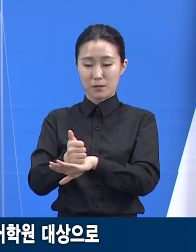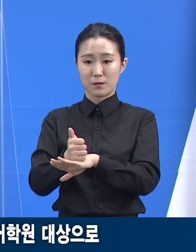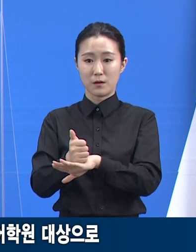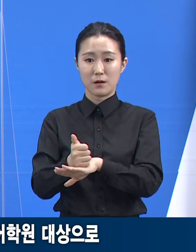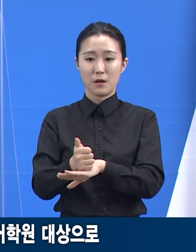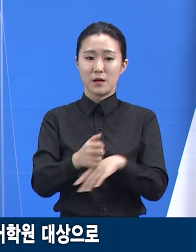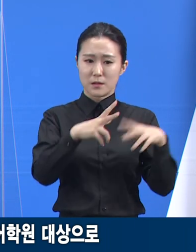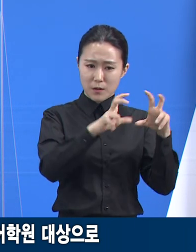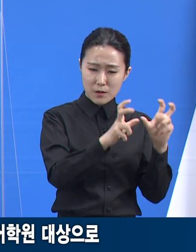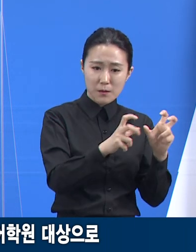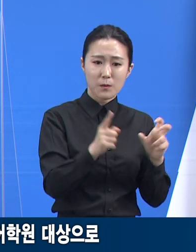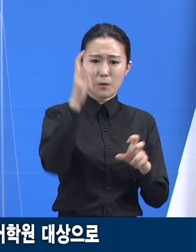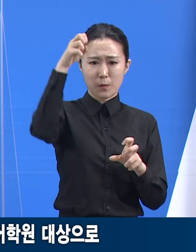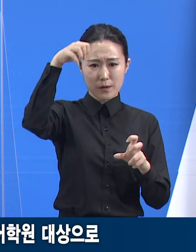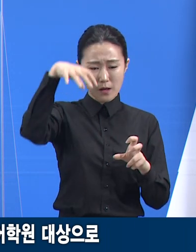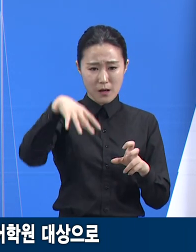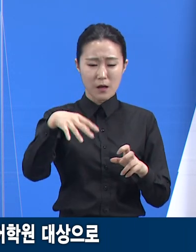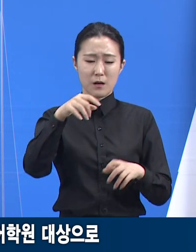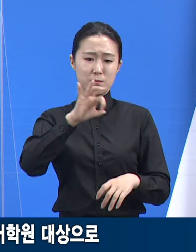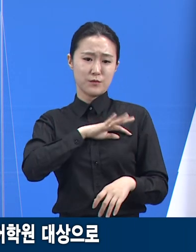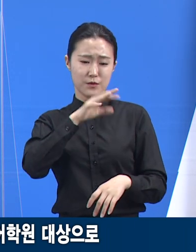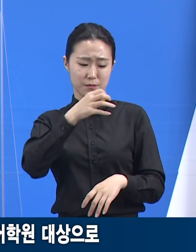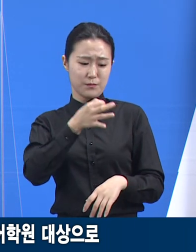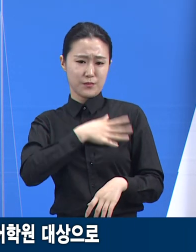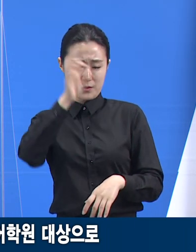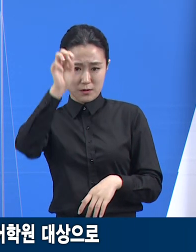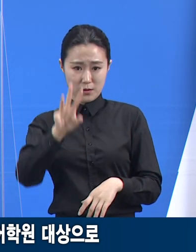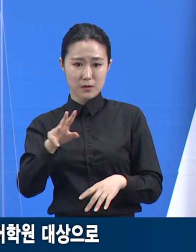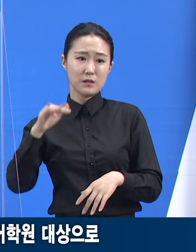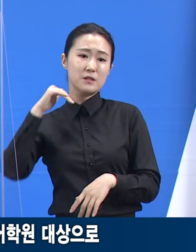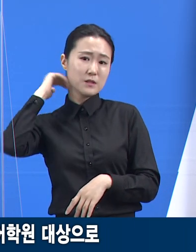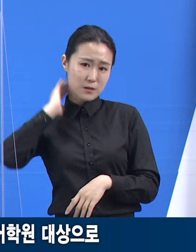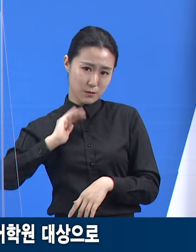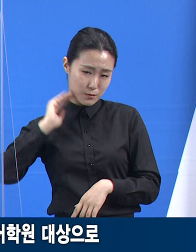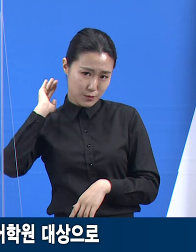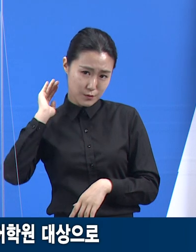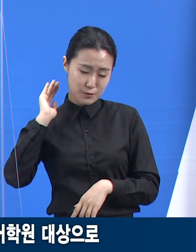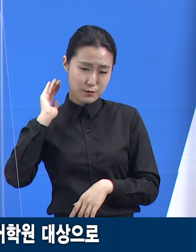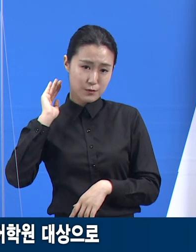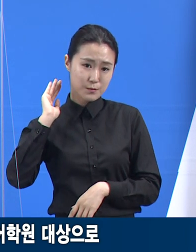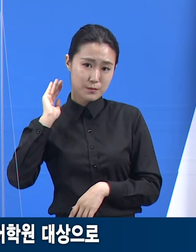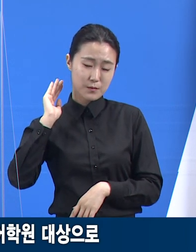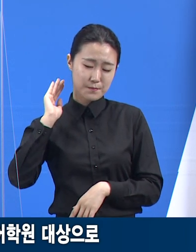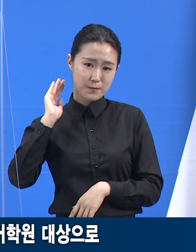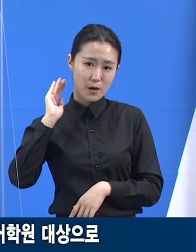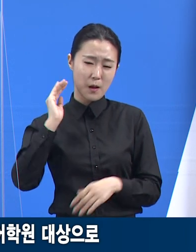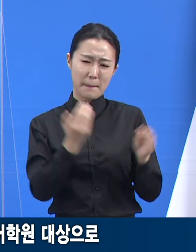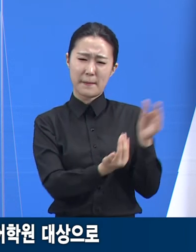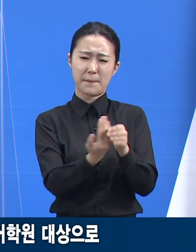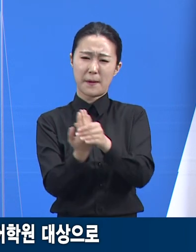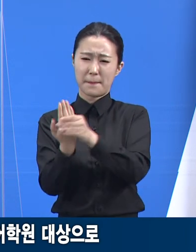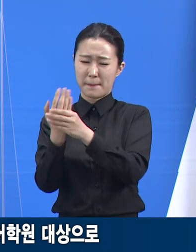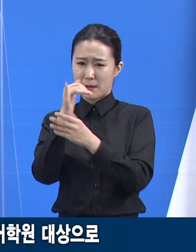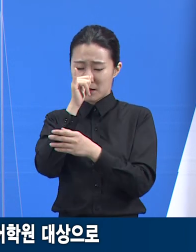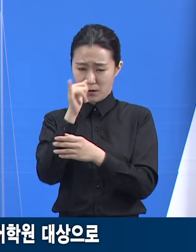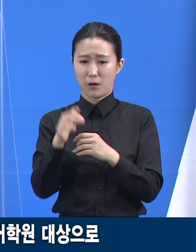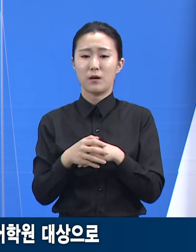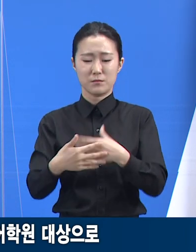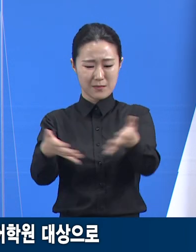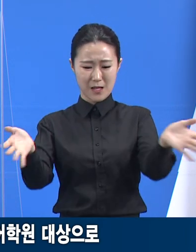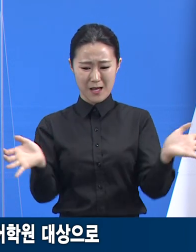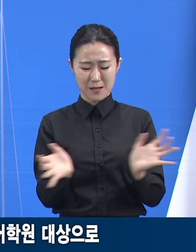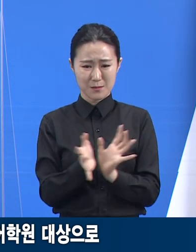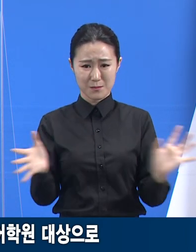고양시, 부천시, 의정부시의 소재의 한 영어학원에서도 감염 사례가 발생하여 동일 클러스터로 포함하여 역학조사를 진행했습니다.